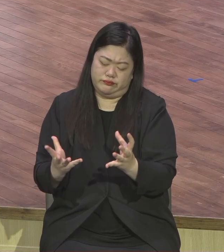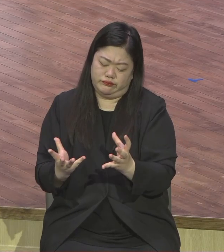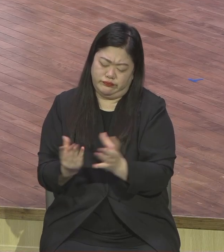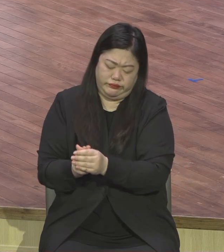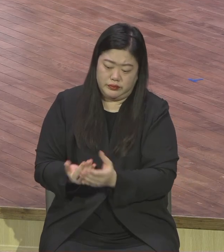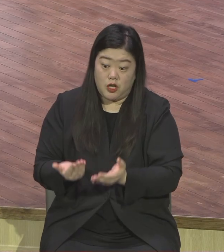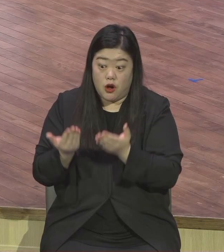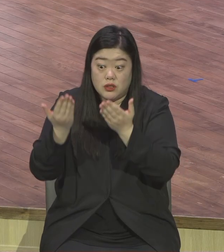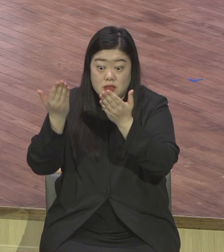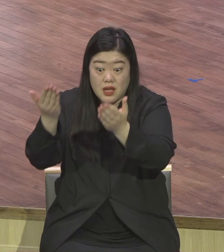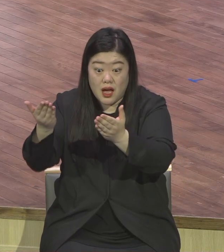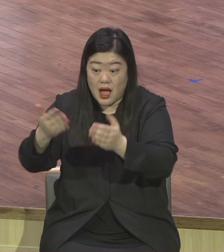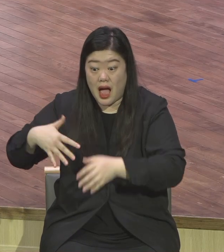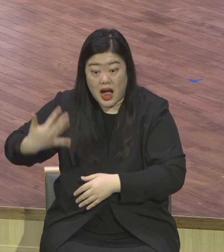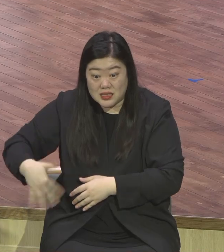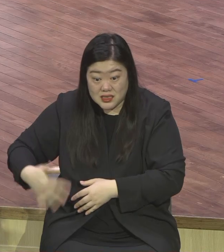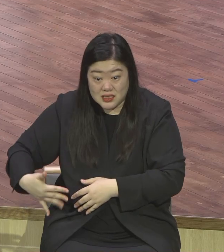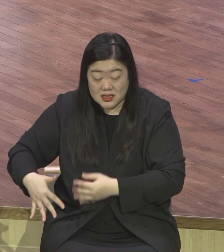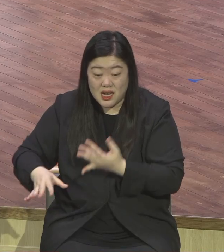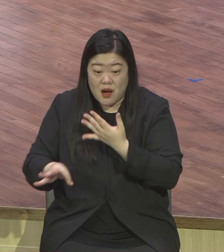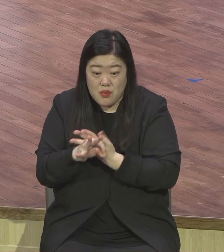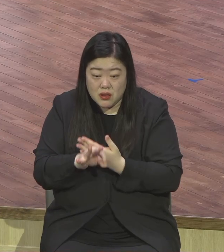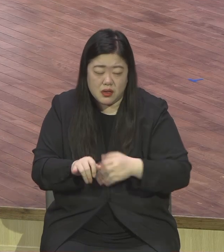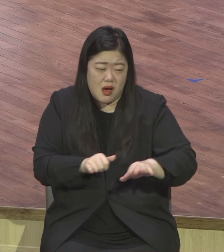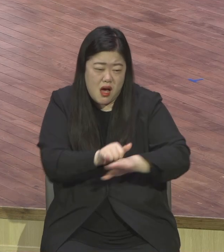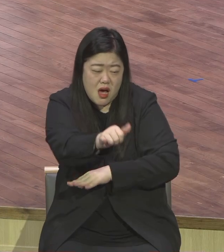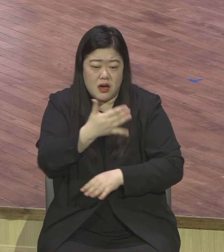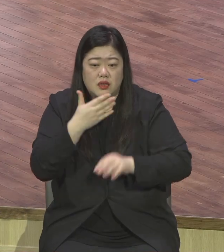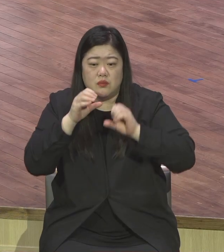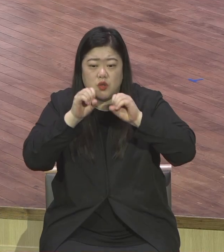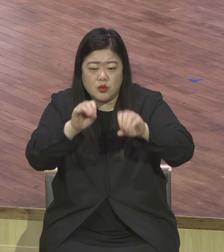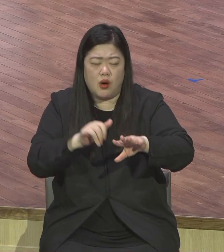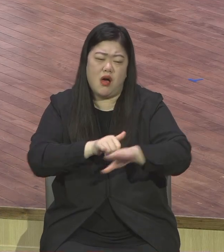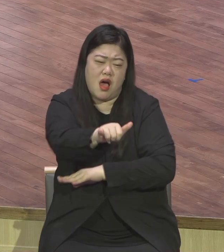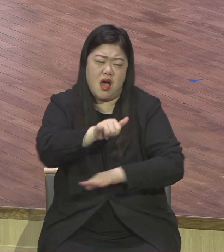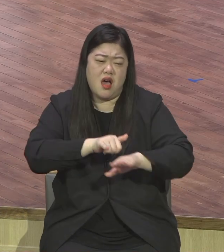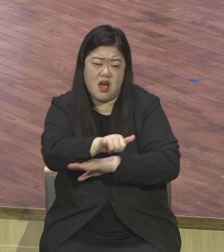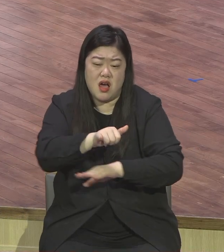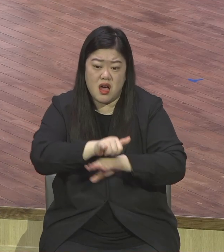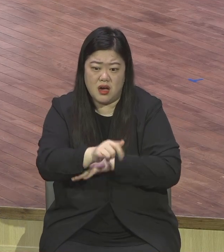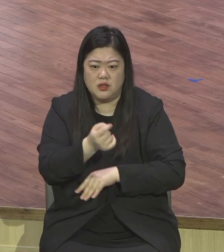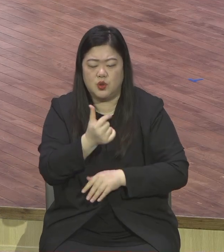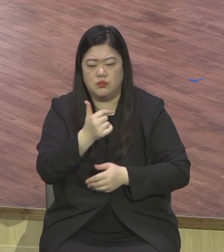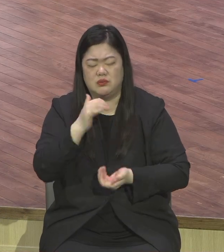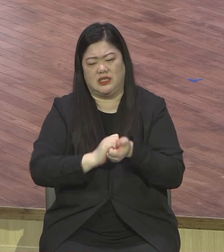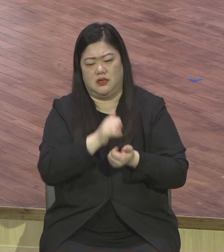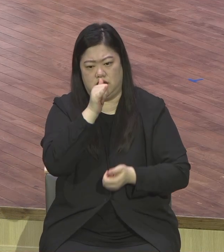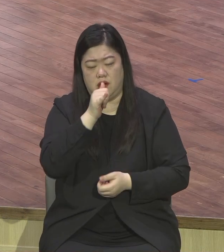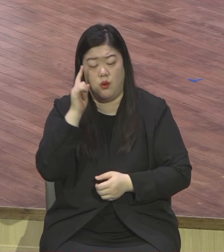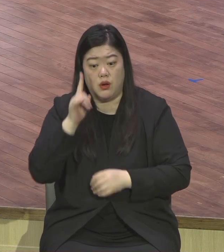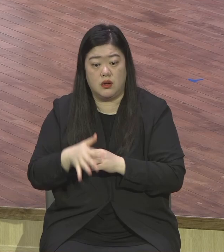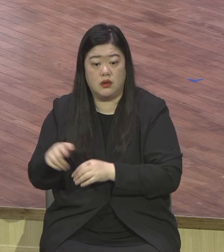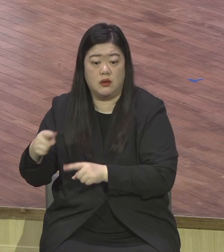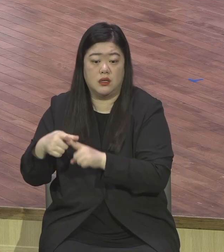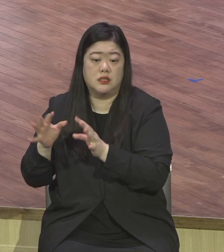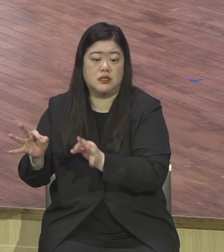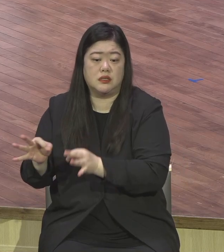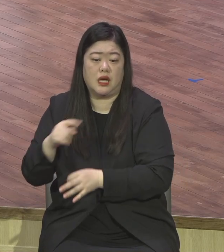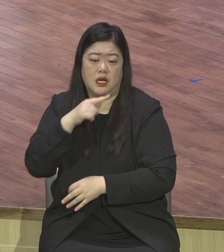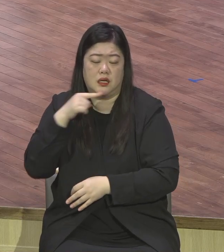왜 못하느냐 마음껏 성교 존도 할 게 너무 많아요. 우리 교회 안에도 지금 전문교회들 보세요. 전문교회 전문사역